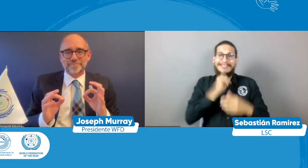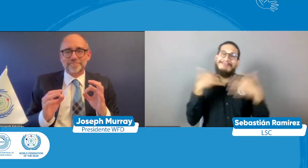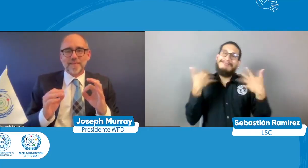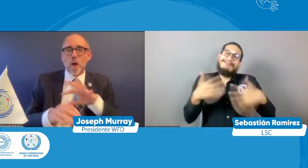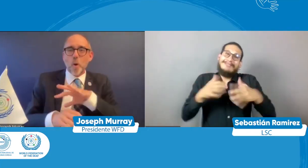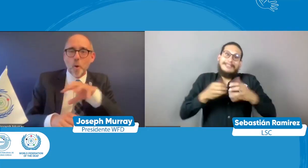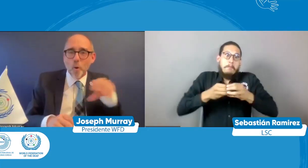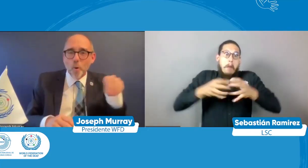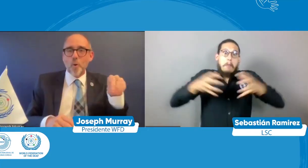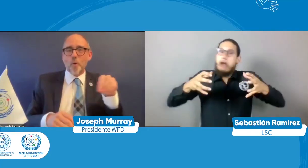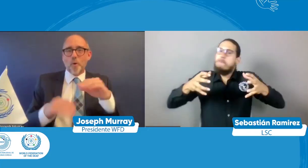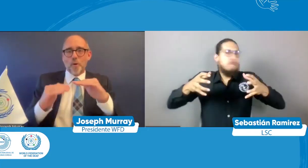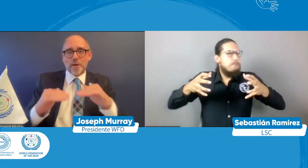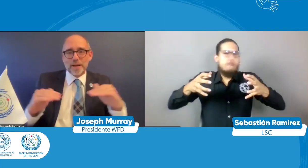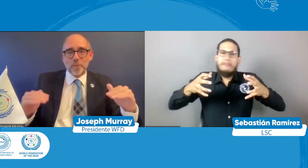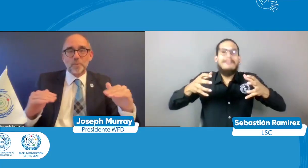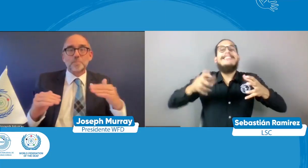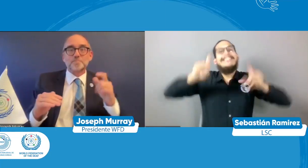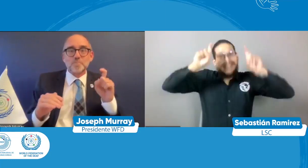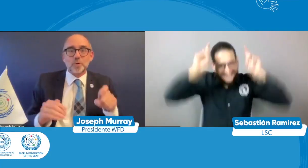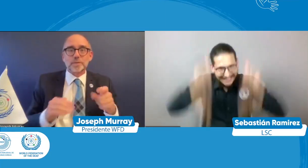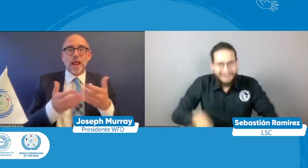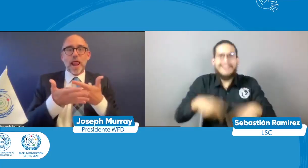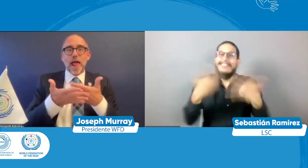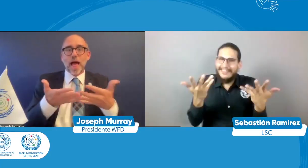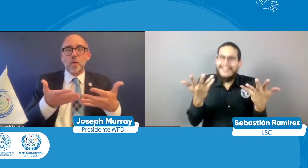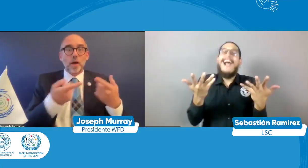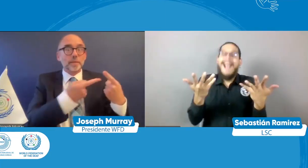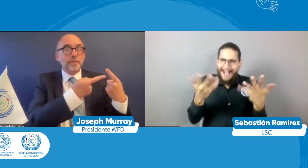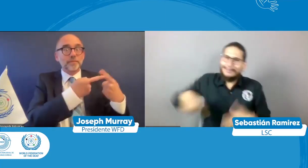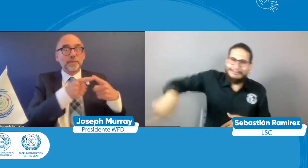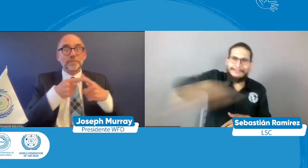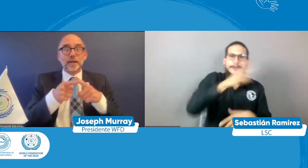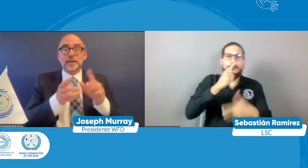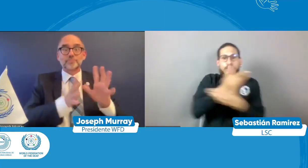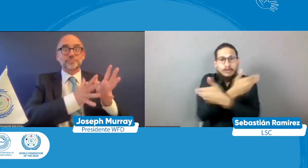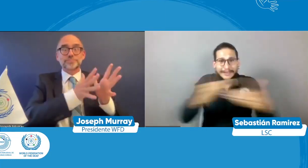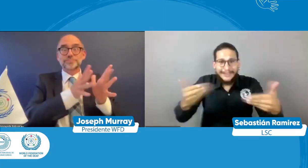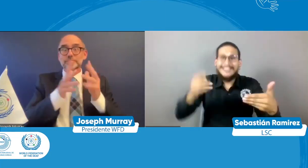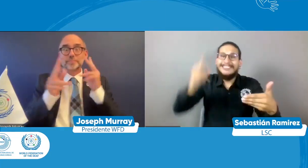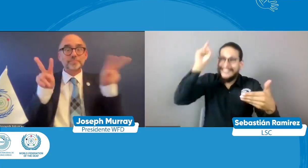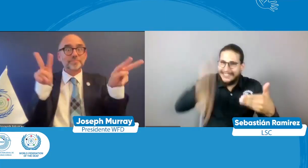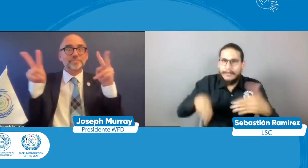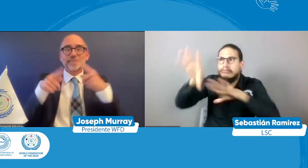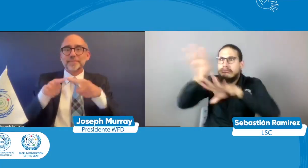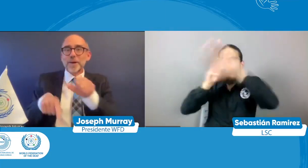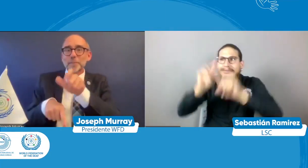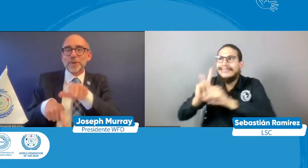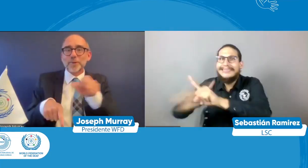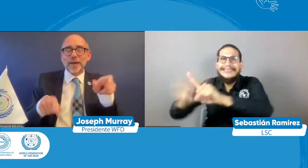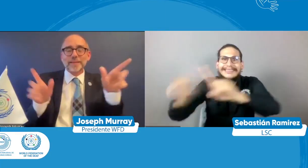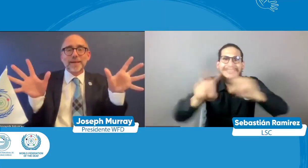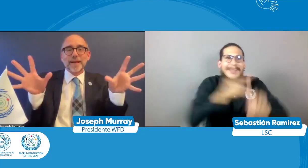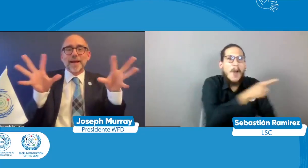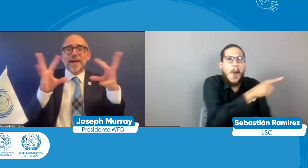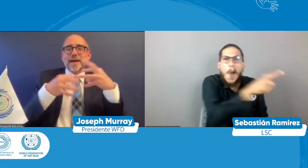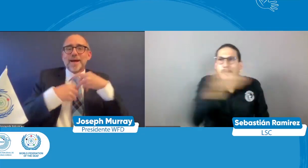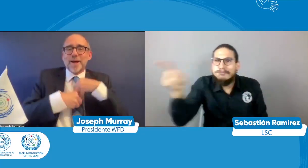ese modelo con un intérprete lo que se busca es que los niños puedan practicar la lengua puedan tener